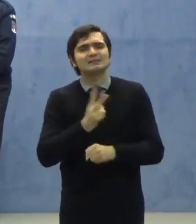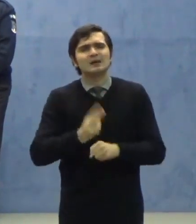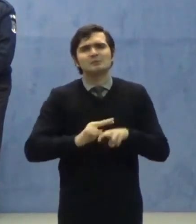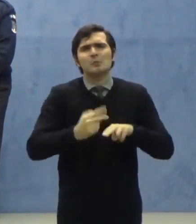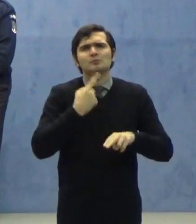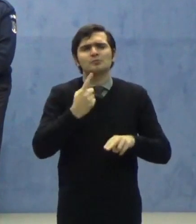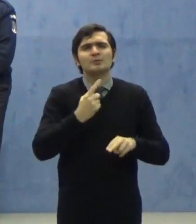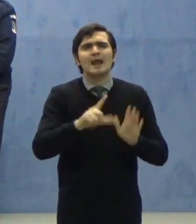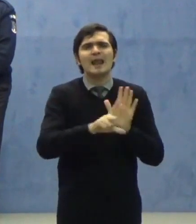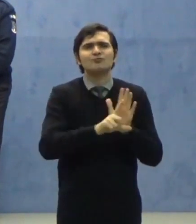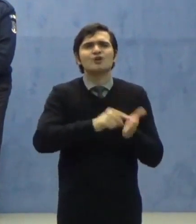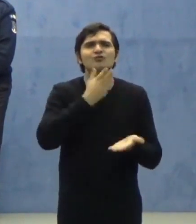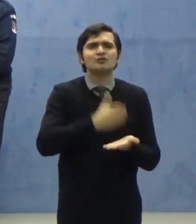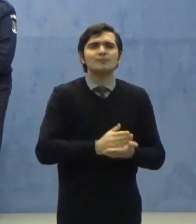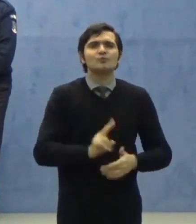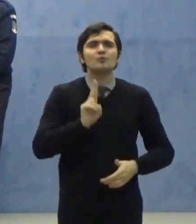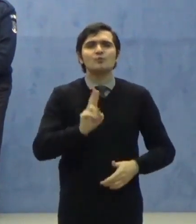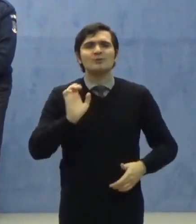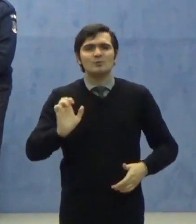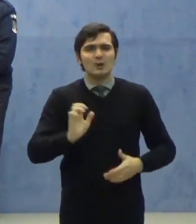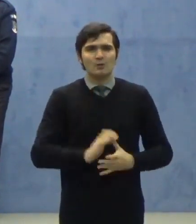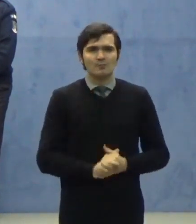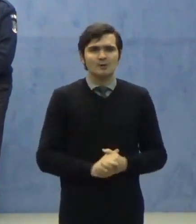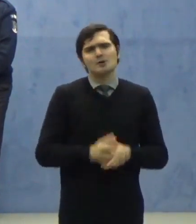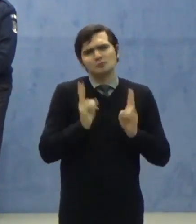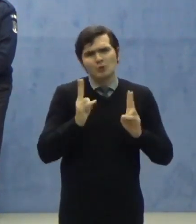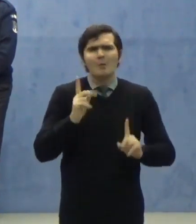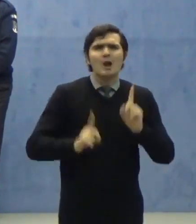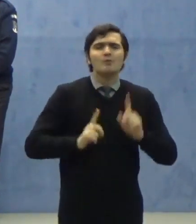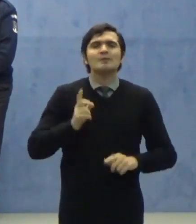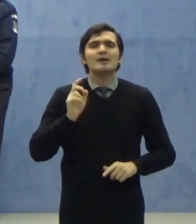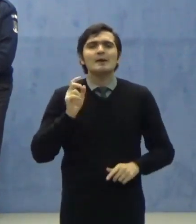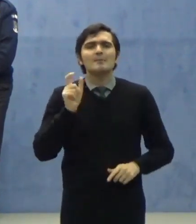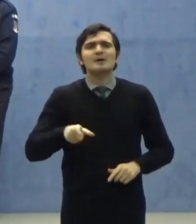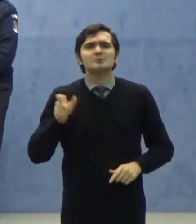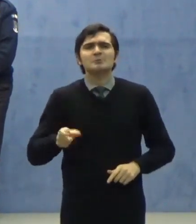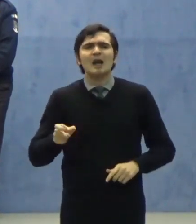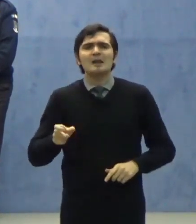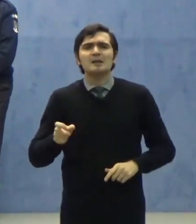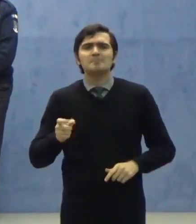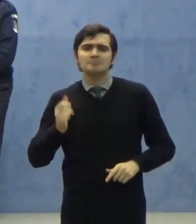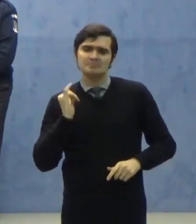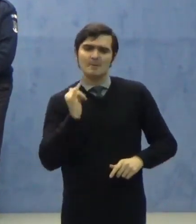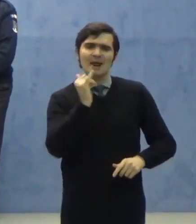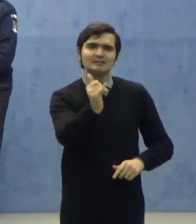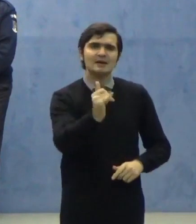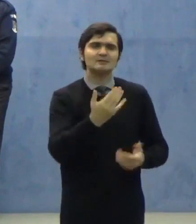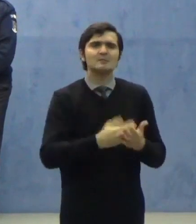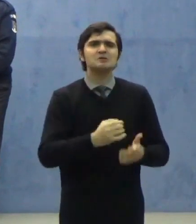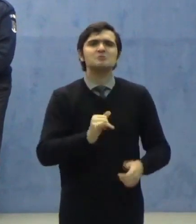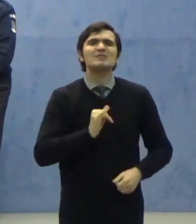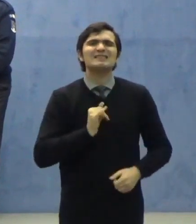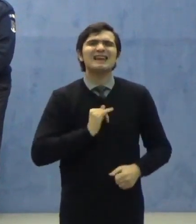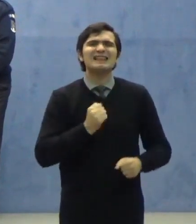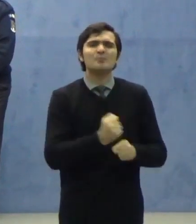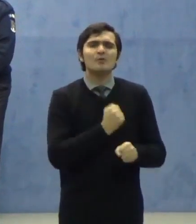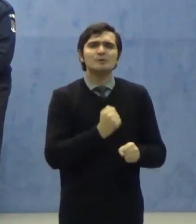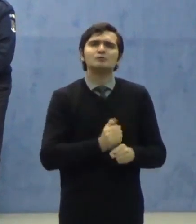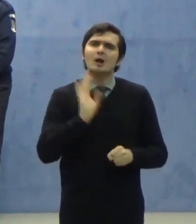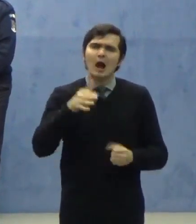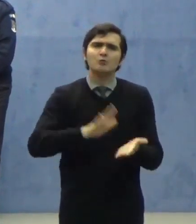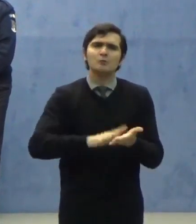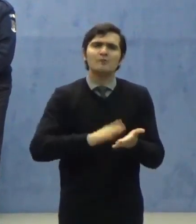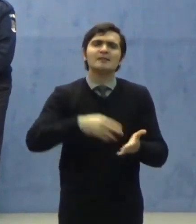Europene. Evident că mai sunt și persoanele care se deplasează în interes profesional, dovedit prin viză, permis de